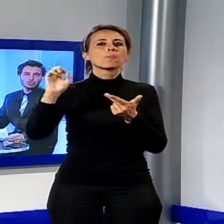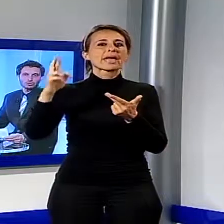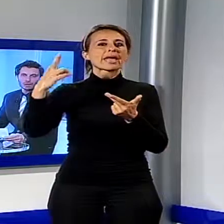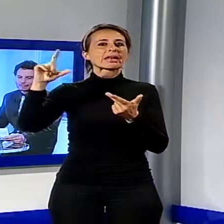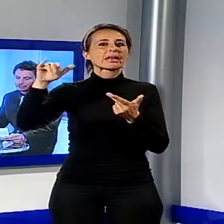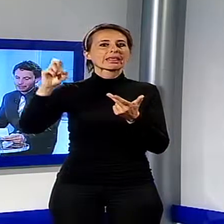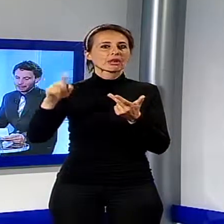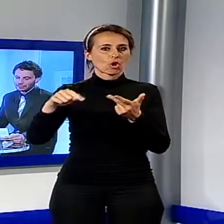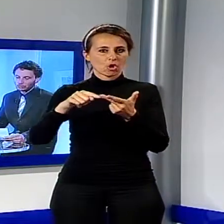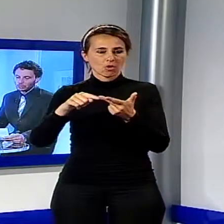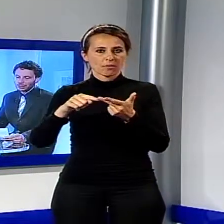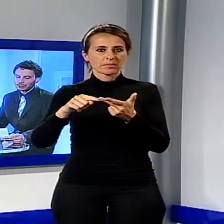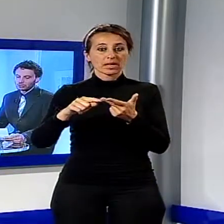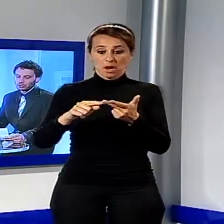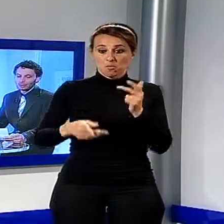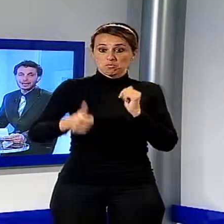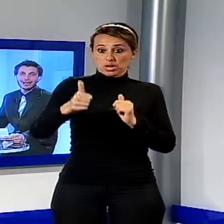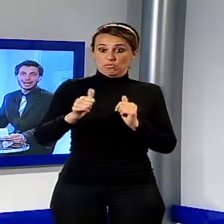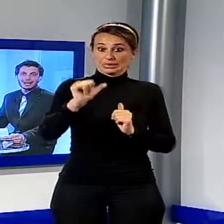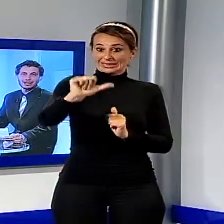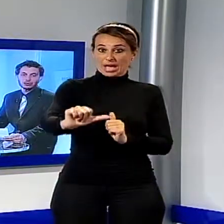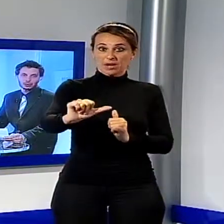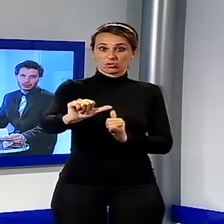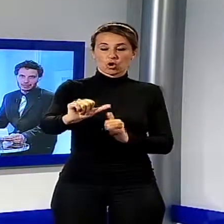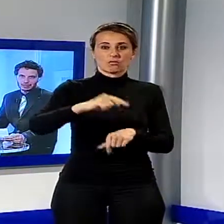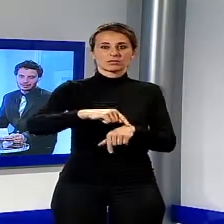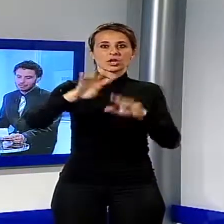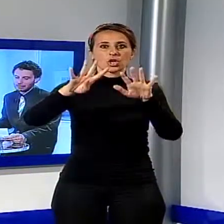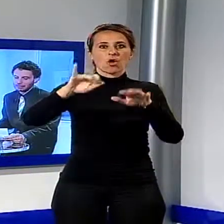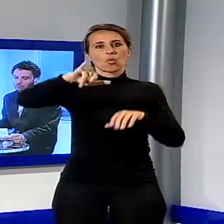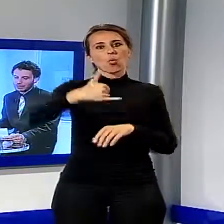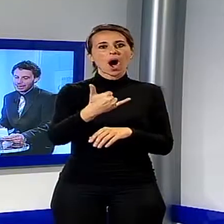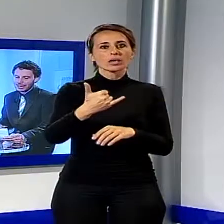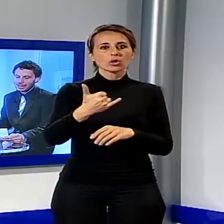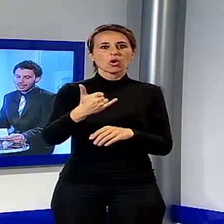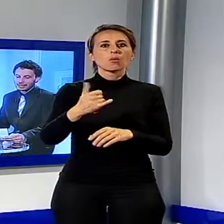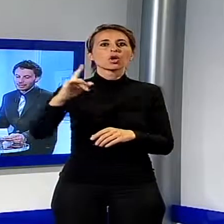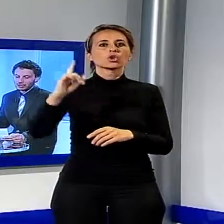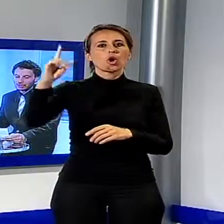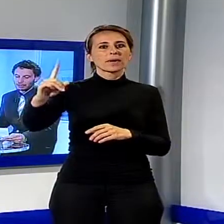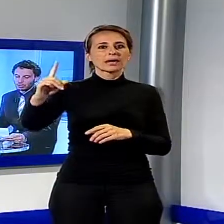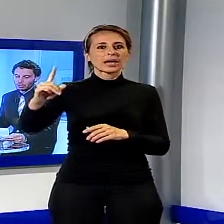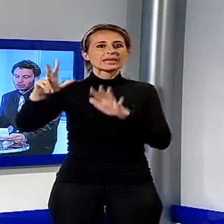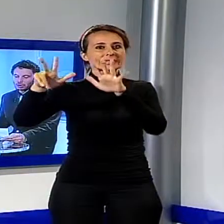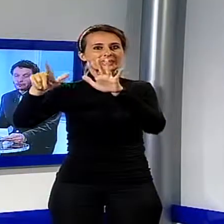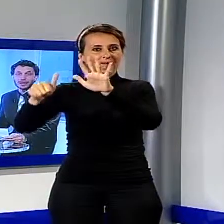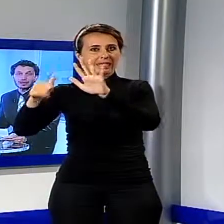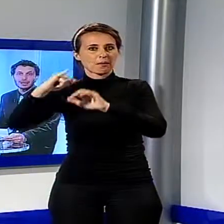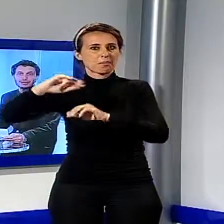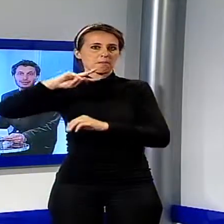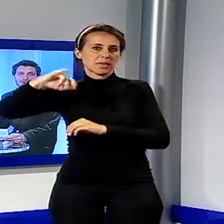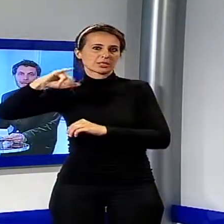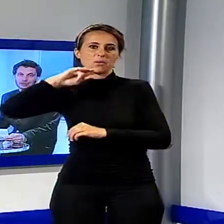comincia in questo sabato alle 21.15, domenica alle 18.30. Sempre a Palazzo Ducale, ingresso libero con l